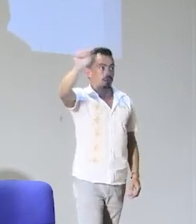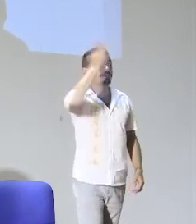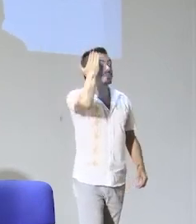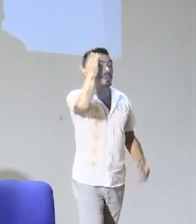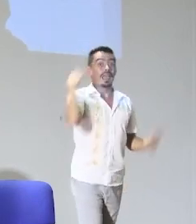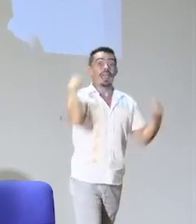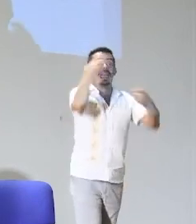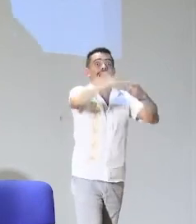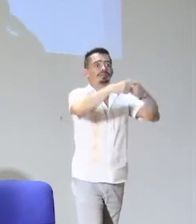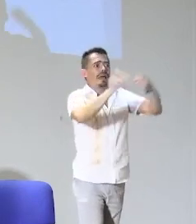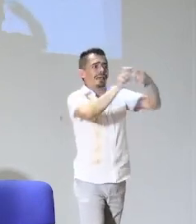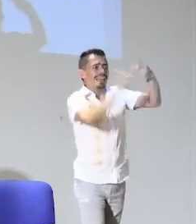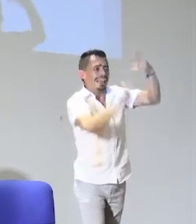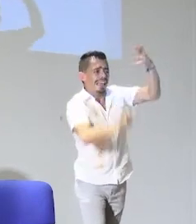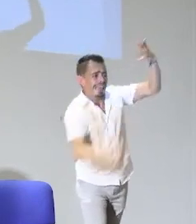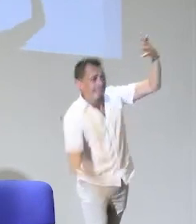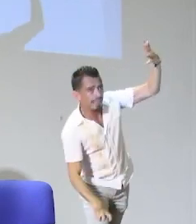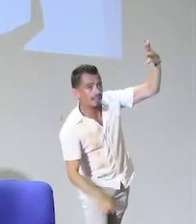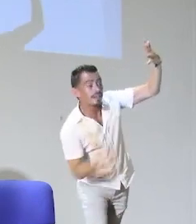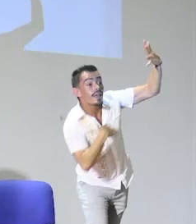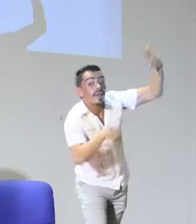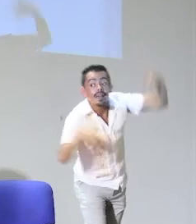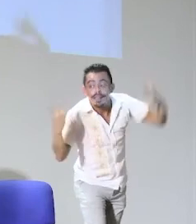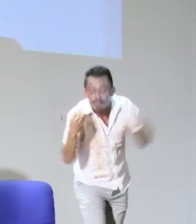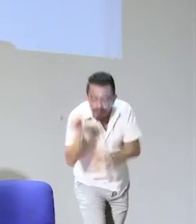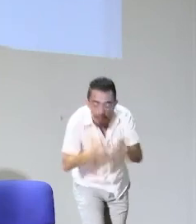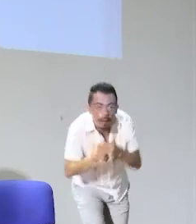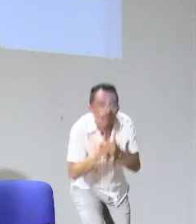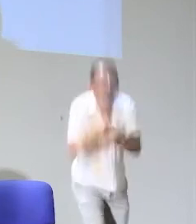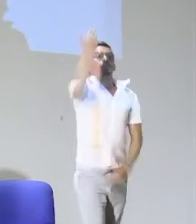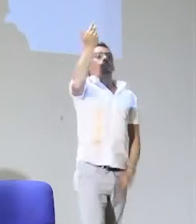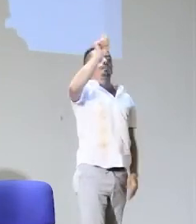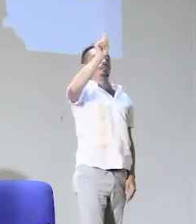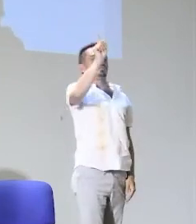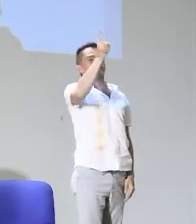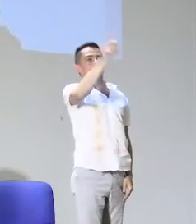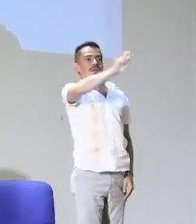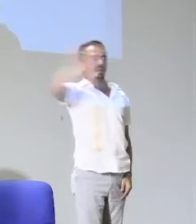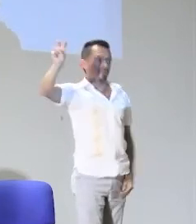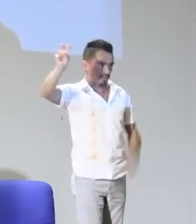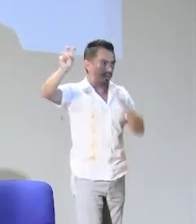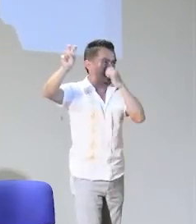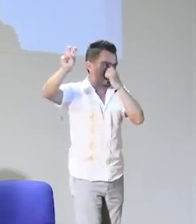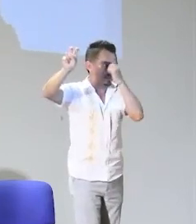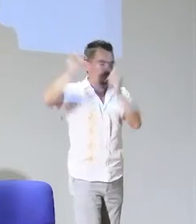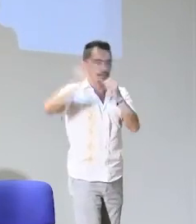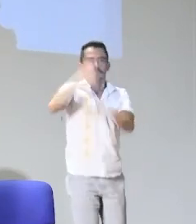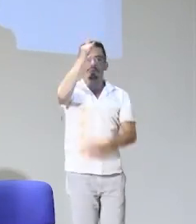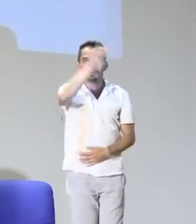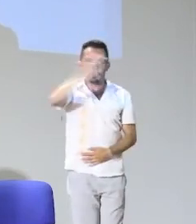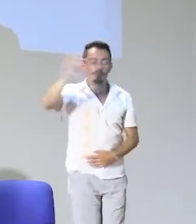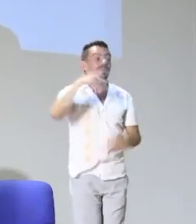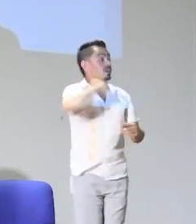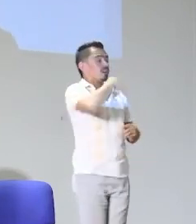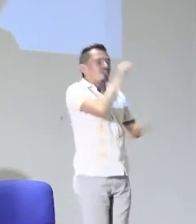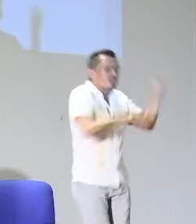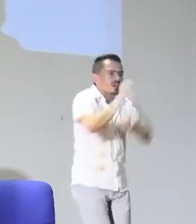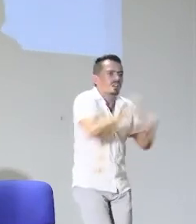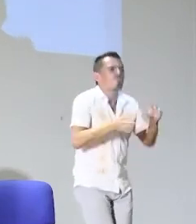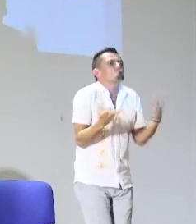ver solo un pequeño ejemplo, ¿sí? Aquí, como ustedes saben, tenemos diferentes niveles del español y tenemos, por ejemplo,